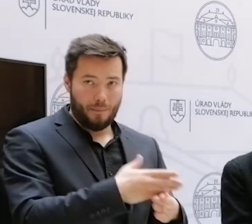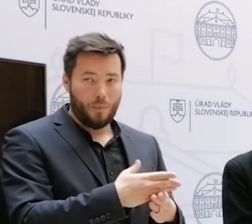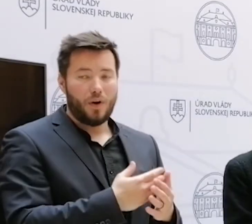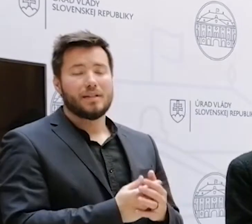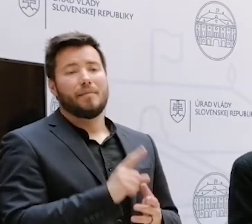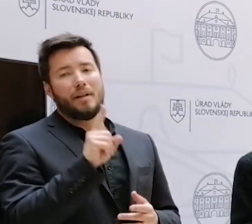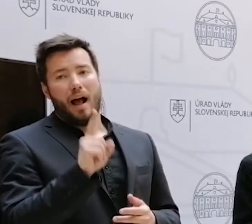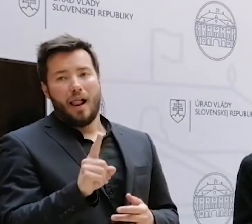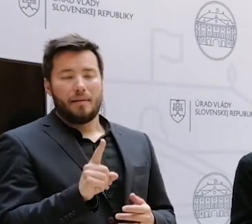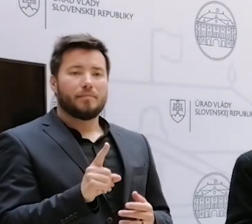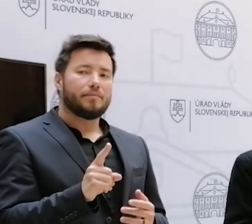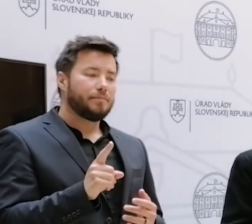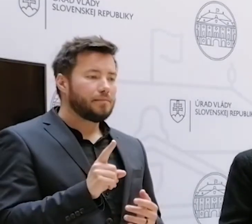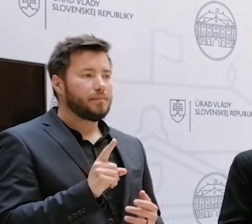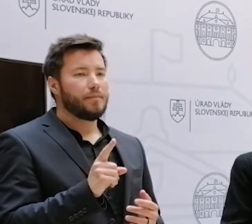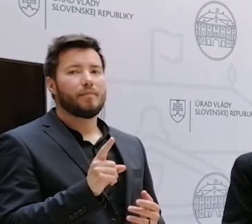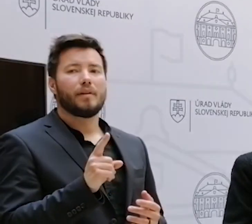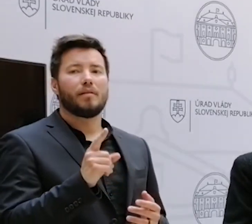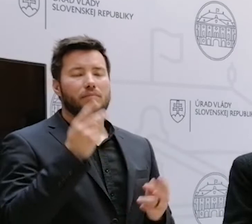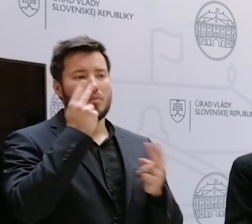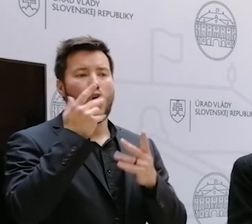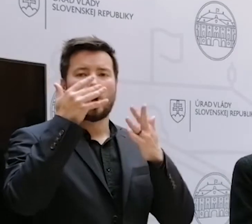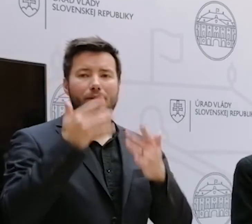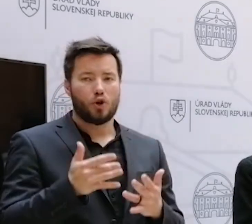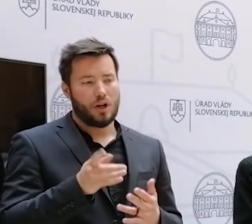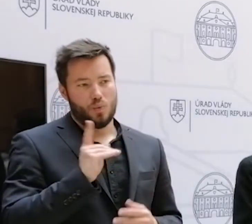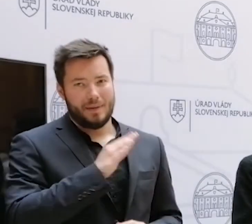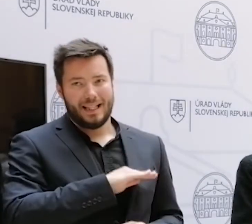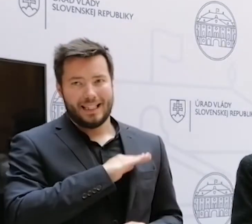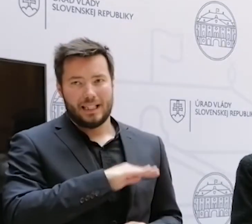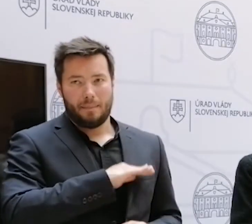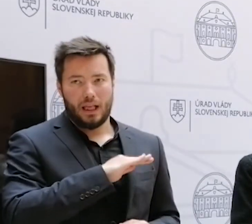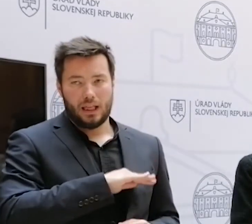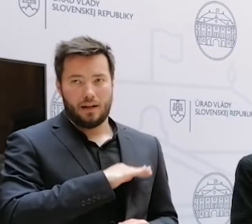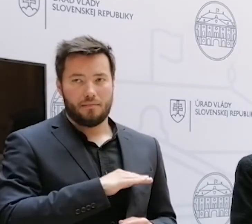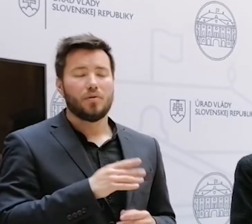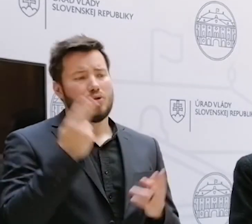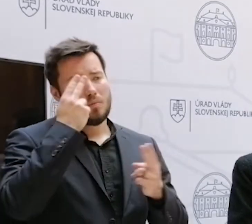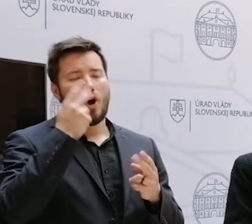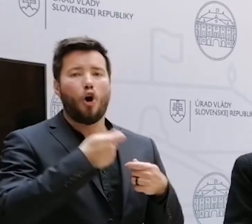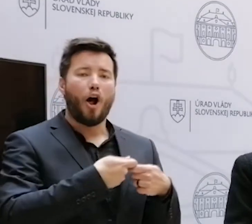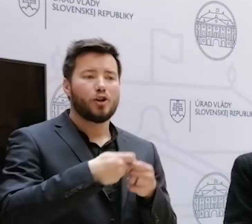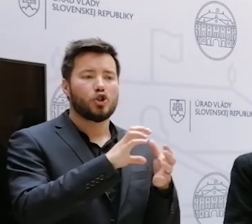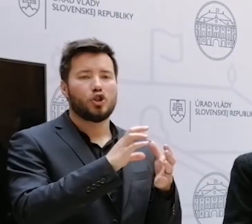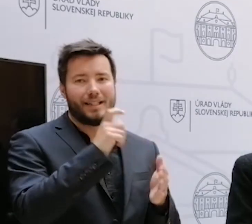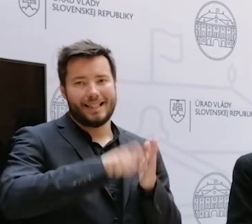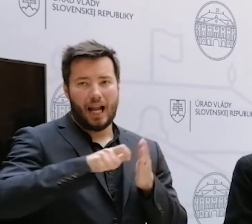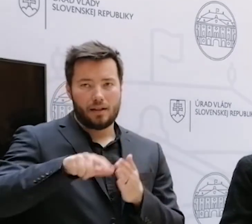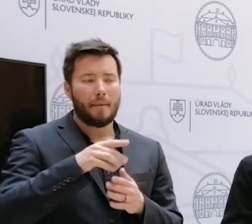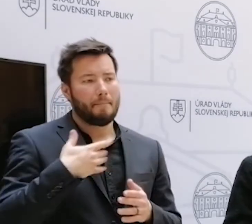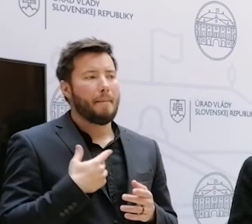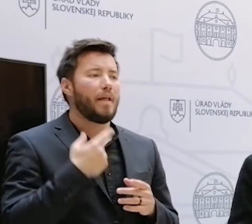Zjavne, zohľadom by som povedal disciplínu k rozpočtu, máme ako koaličné strany rozdielné názory na to, ako